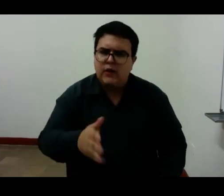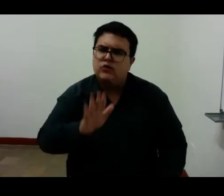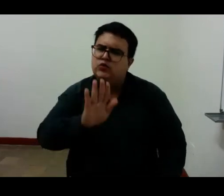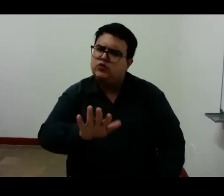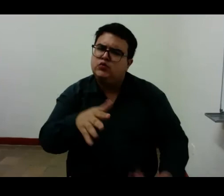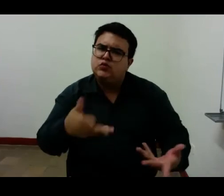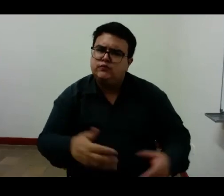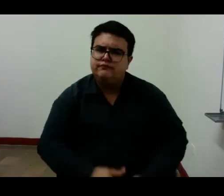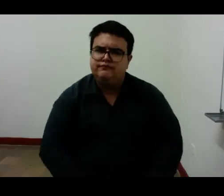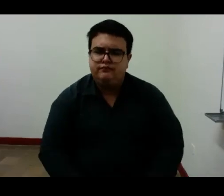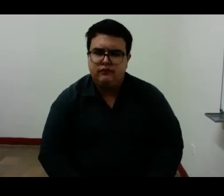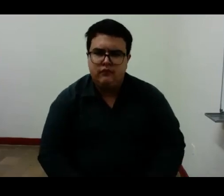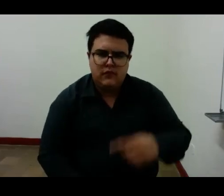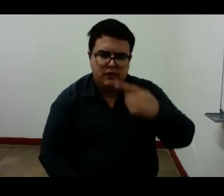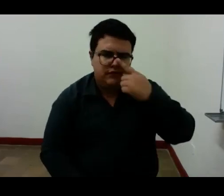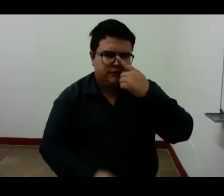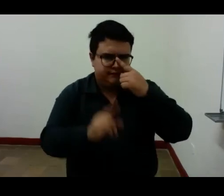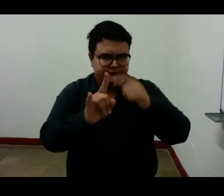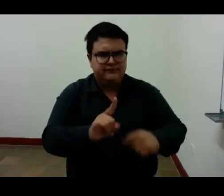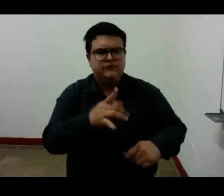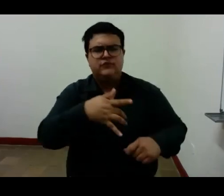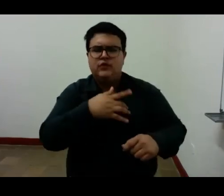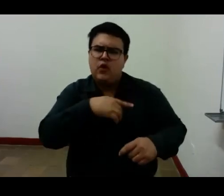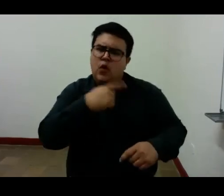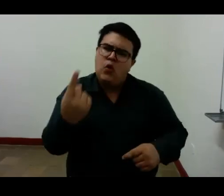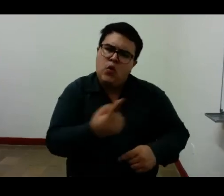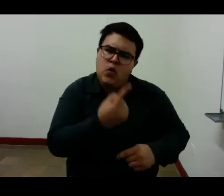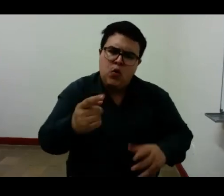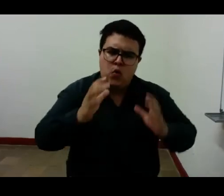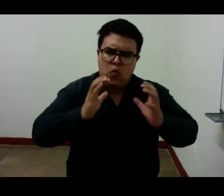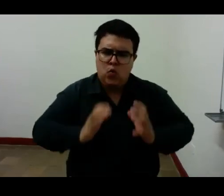que alude a la singularidad de su cuerpo